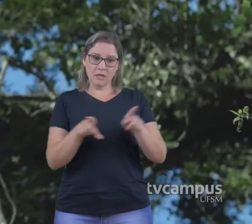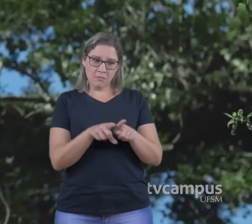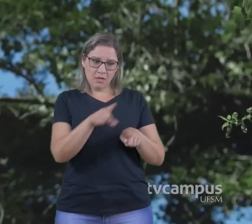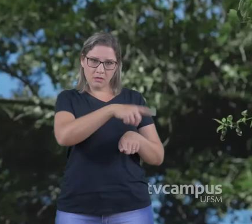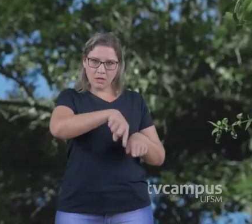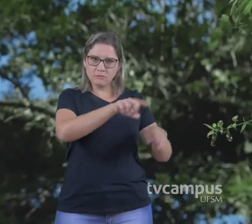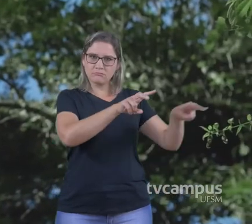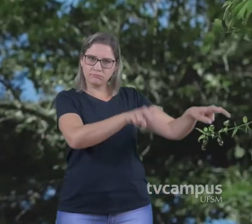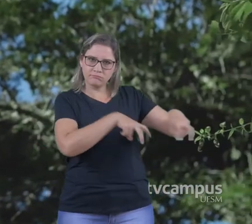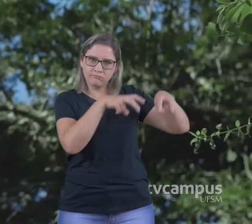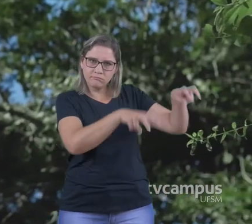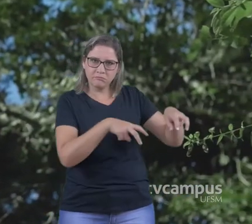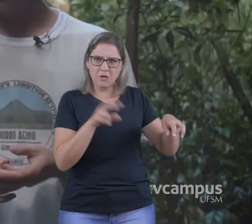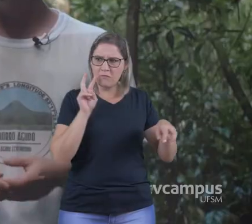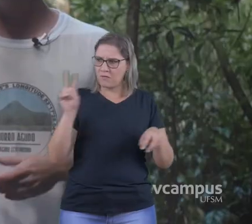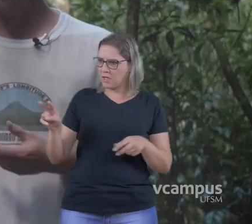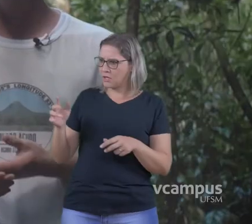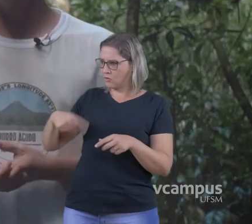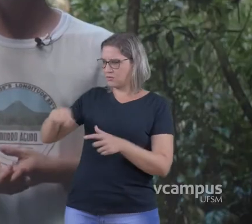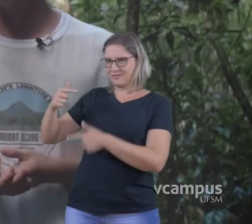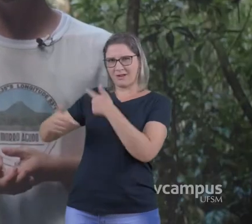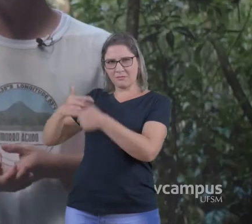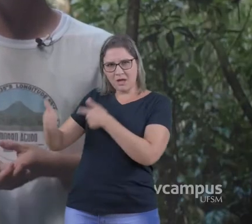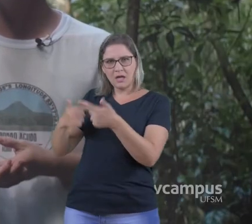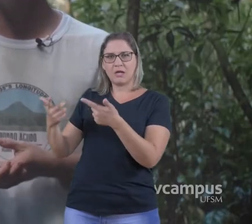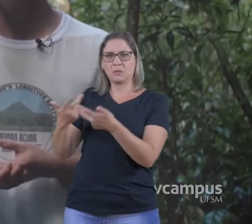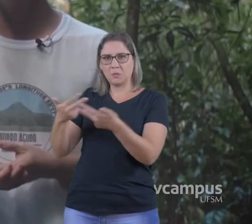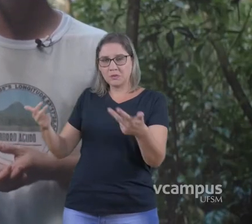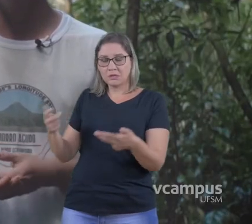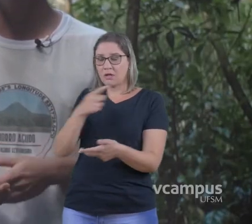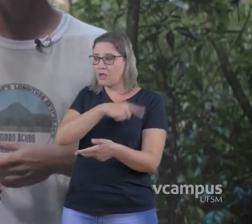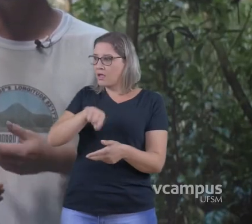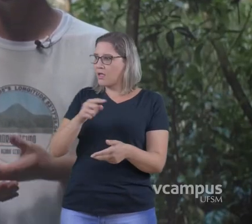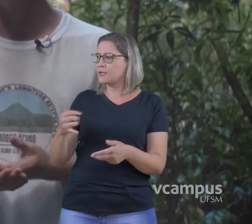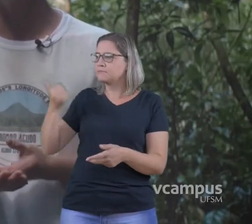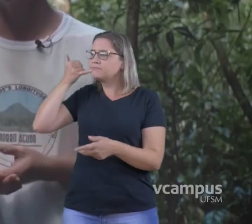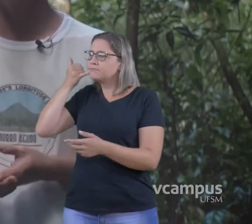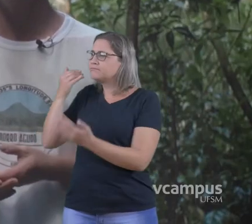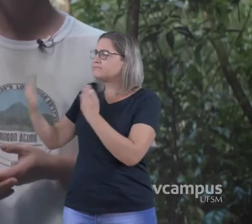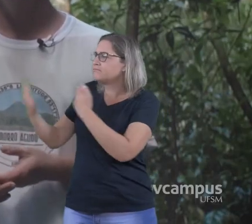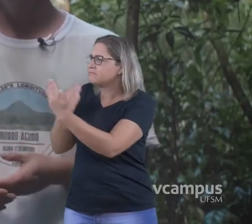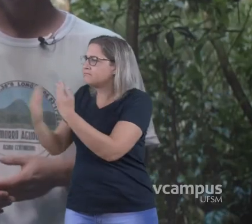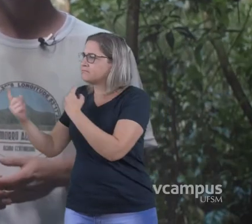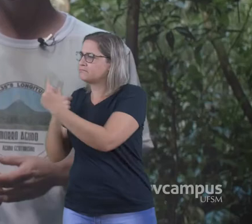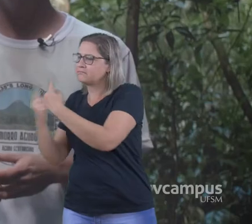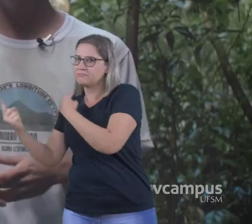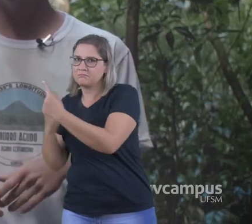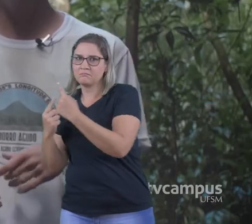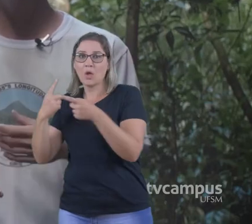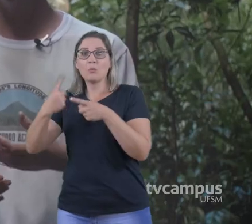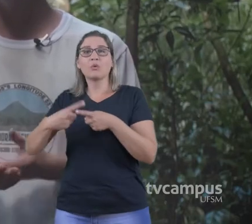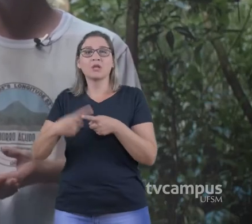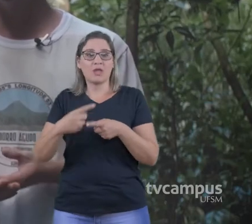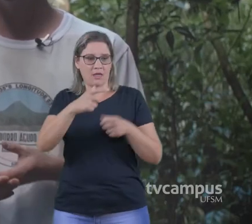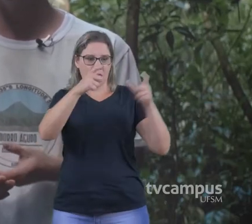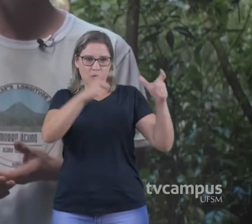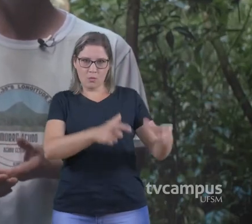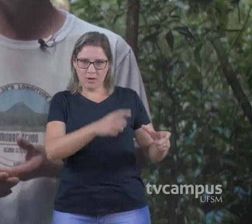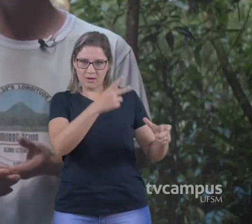próprios agricultores Que veem o nosso trabalho Eles também estão buscando Esse contato Porque eles olham agora A propriedade deles